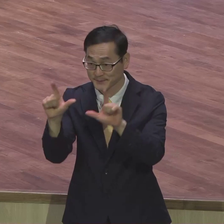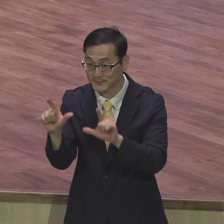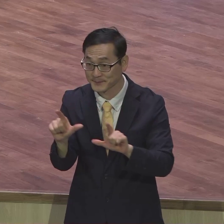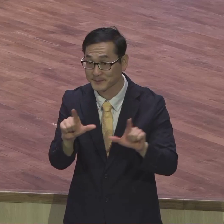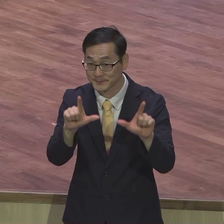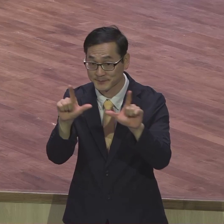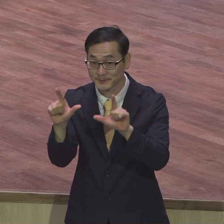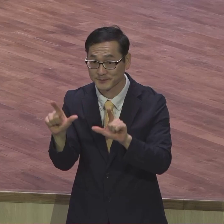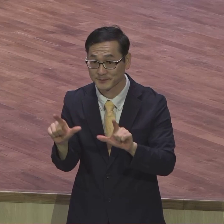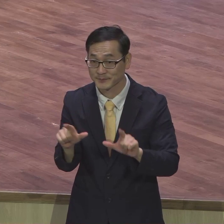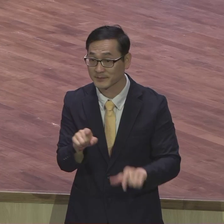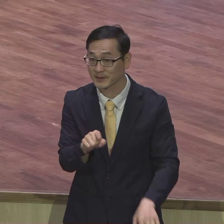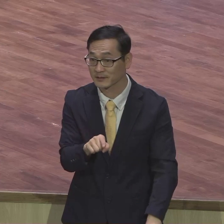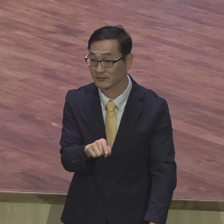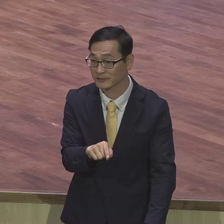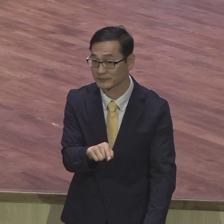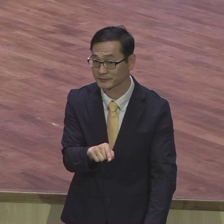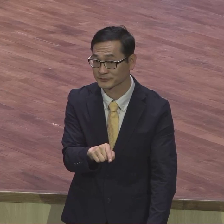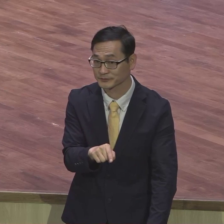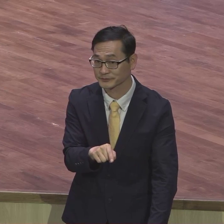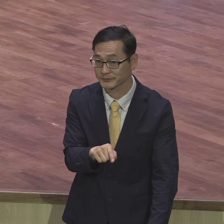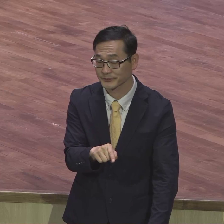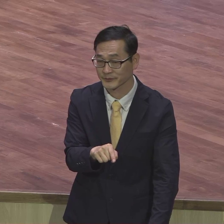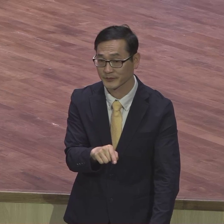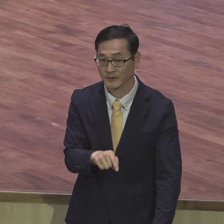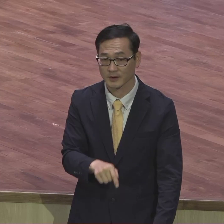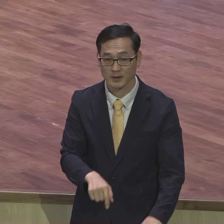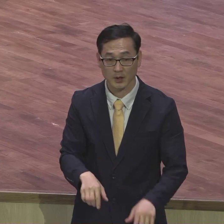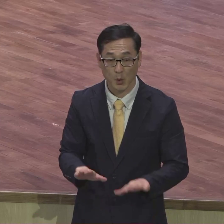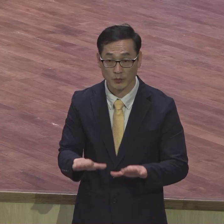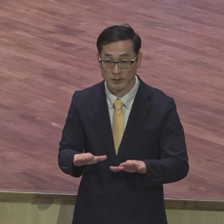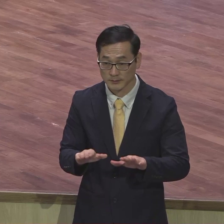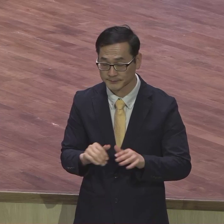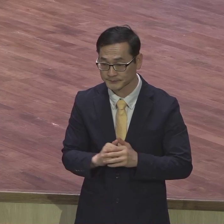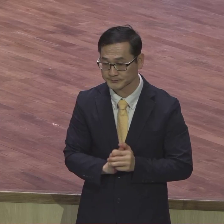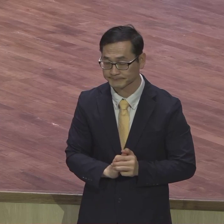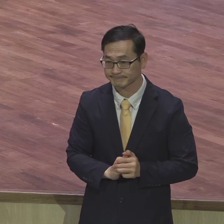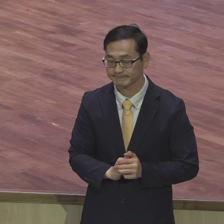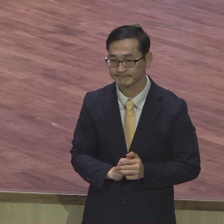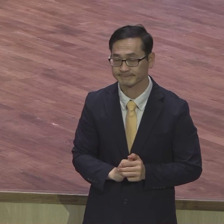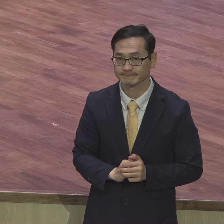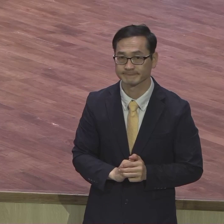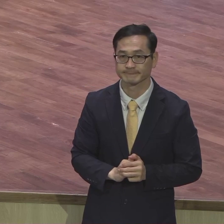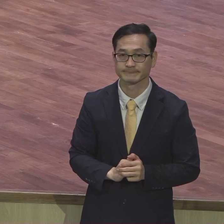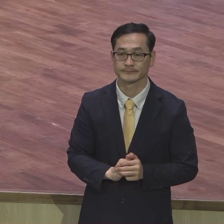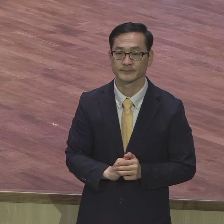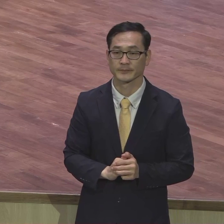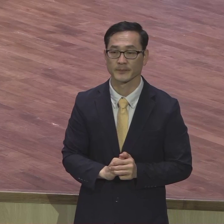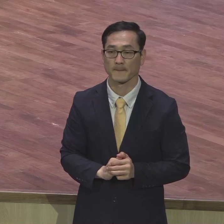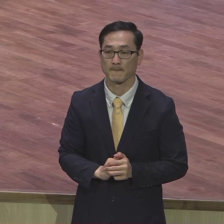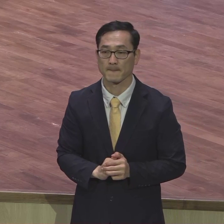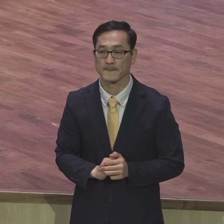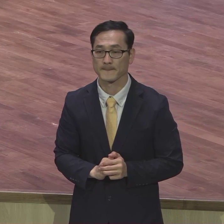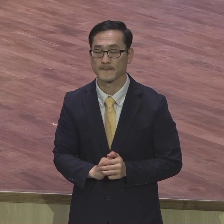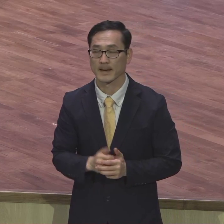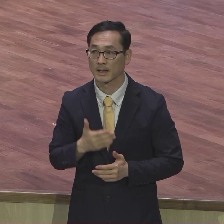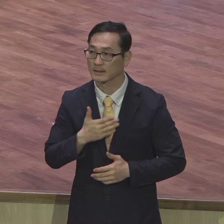예원계자 성도들은 오늘 말씀을 통해서 내가 정말 예배가 이끄는 삶 속에